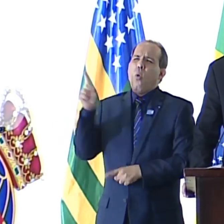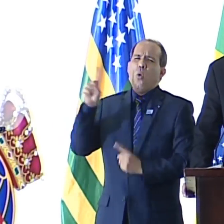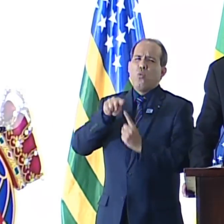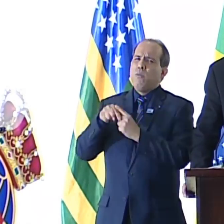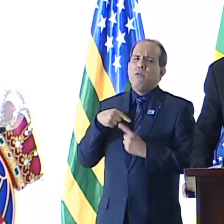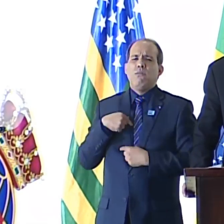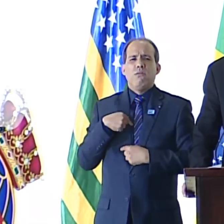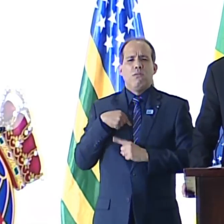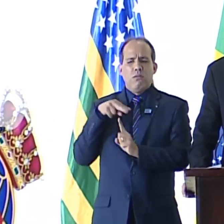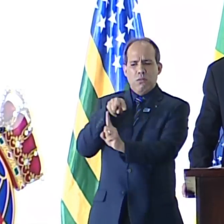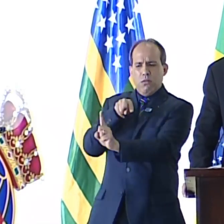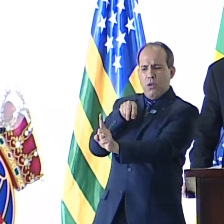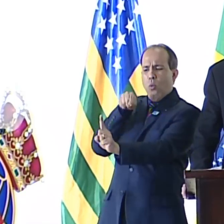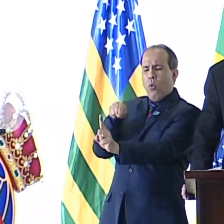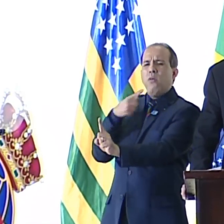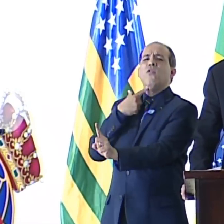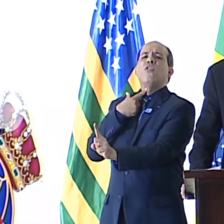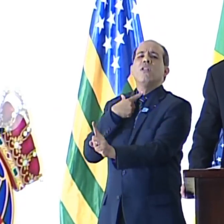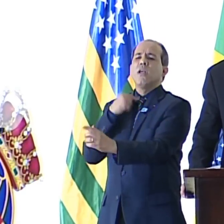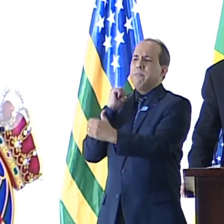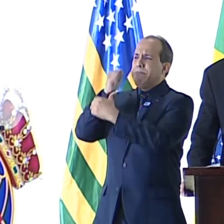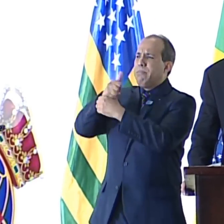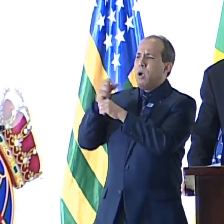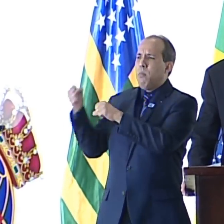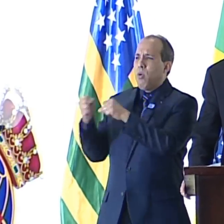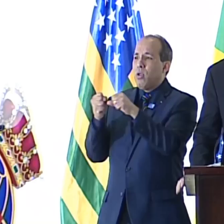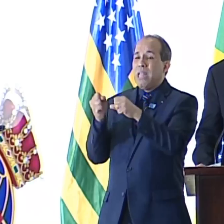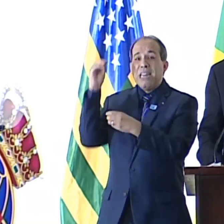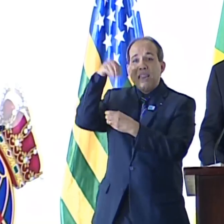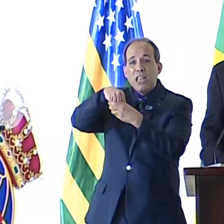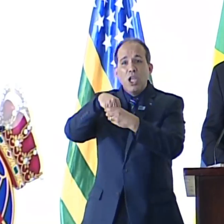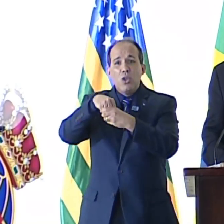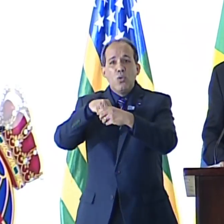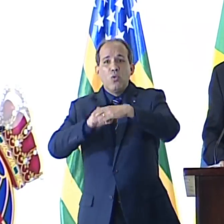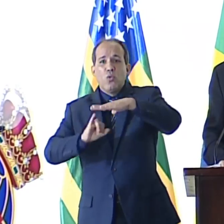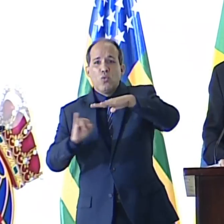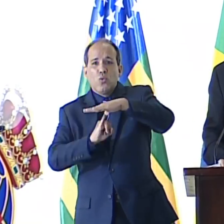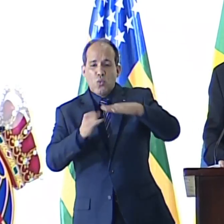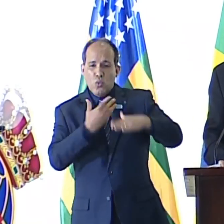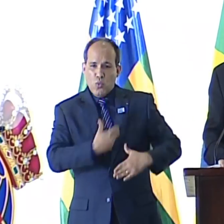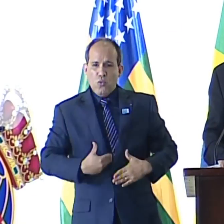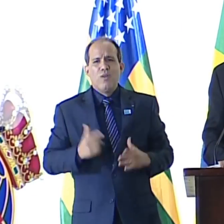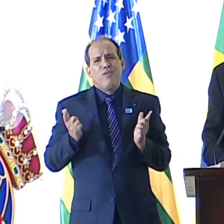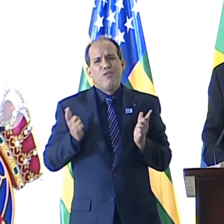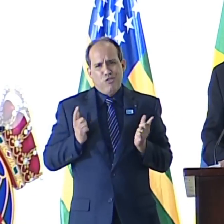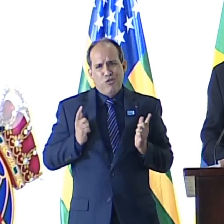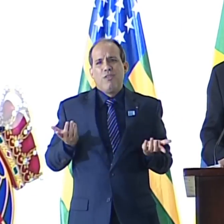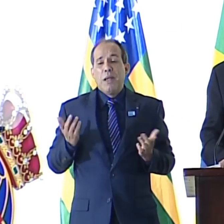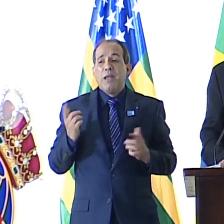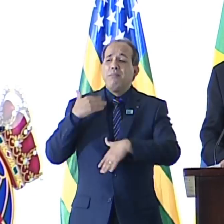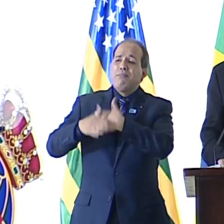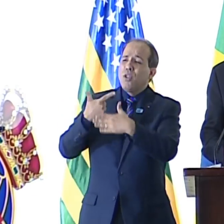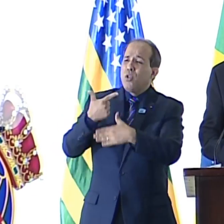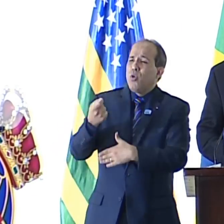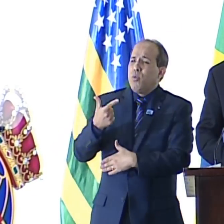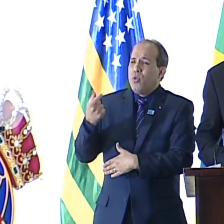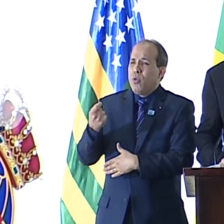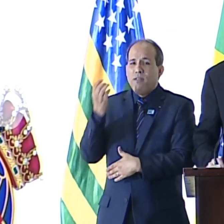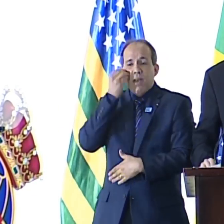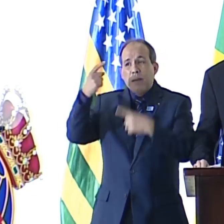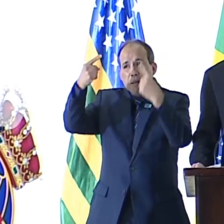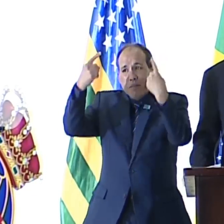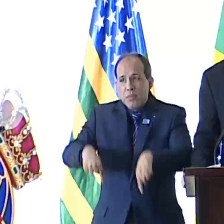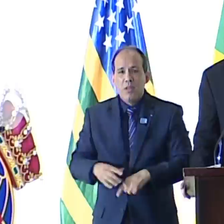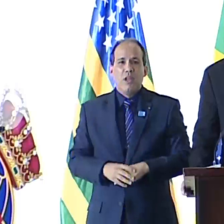sim porque adoravam e ansiavam pelo poder que as oligarquias detinham. A partir de 2002, esperava-se ver o grande embate